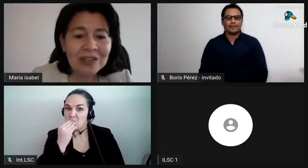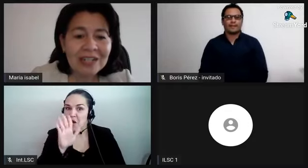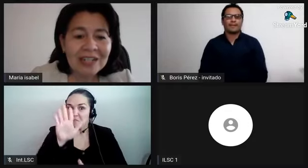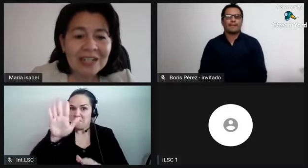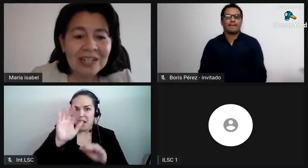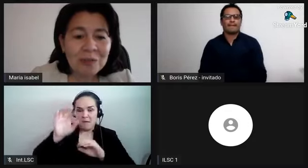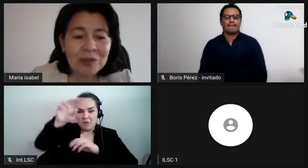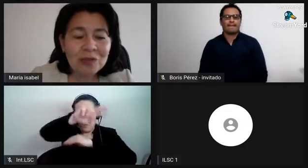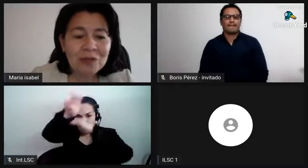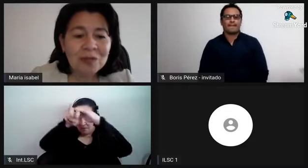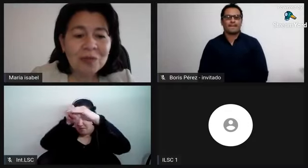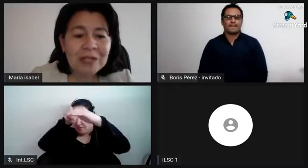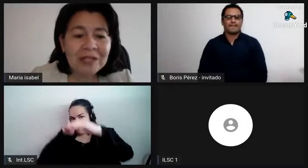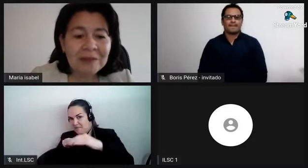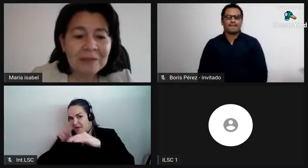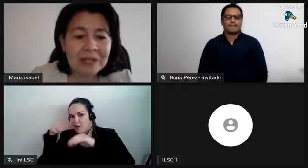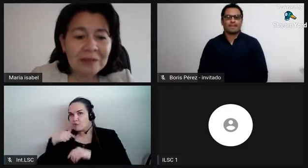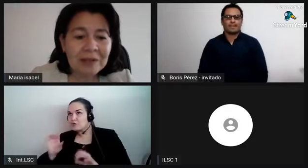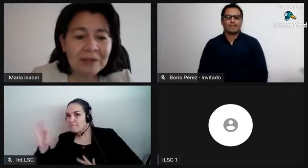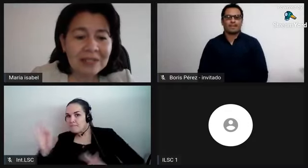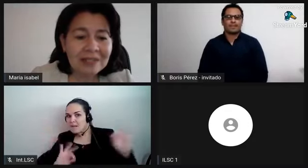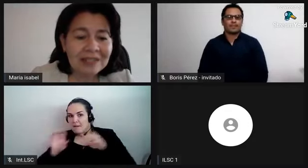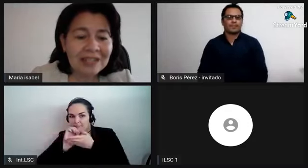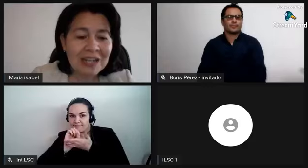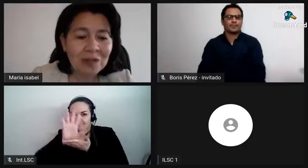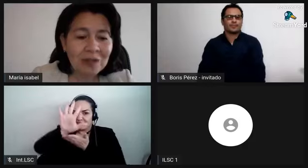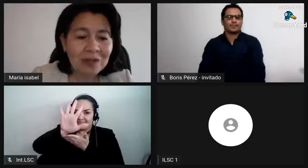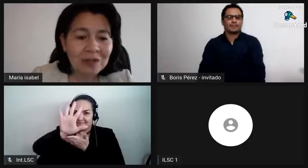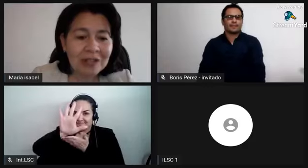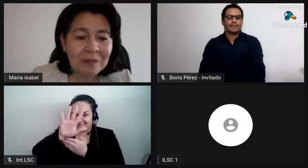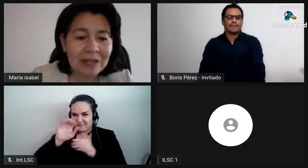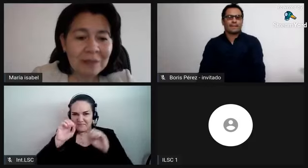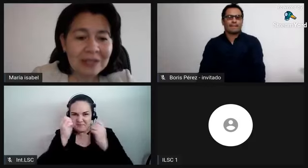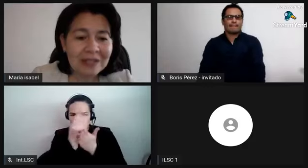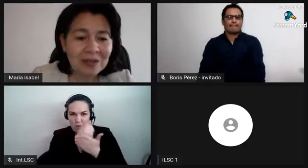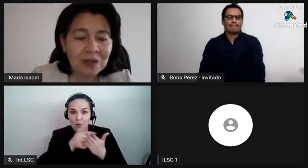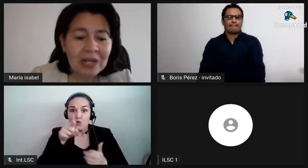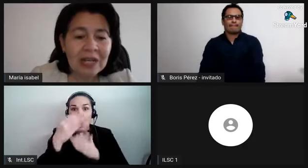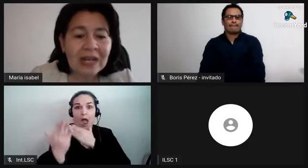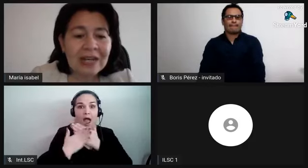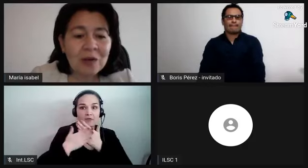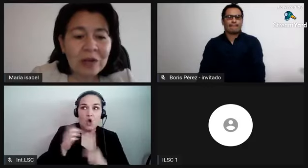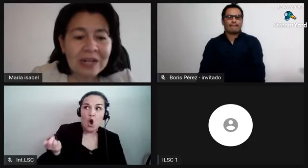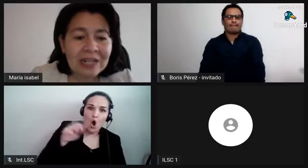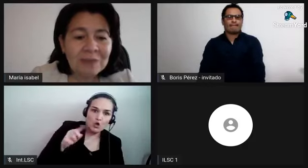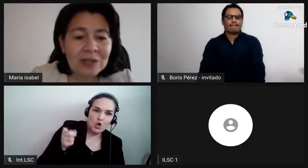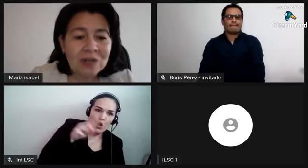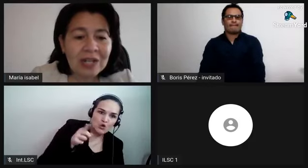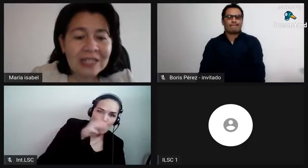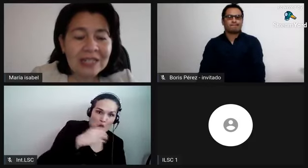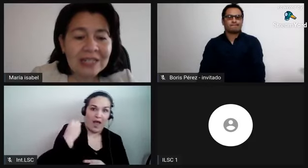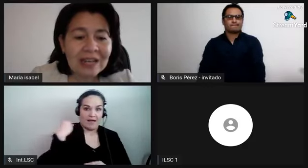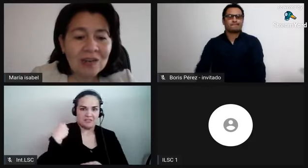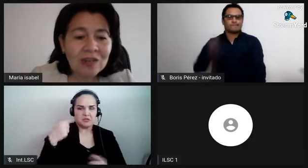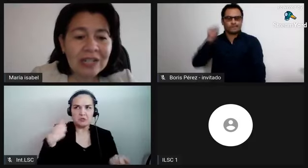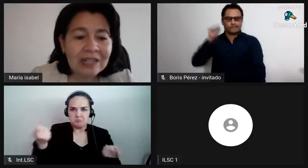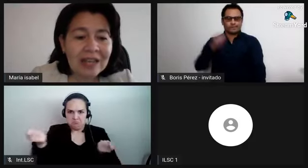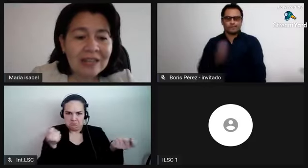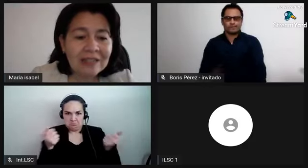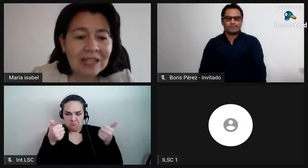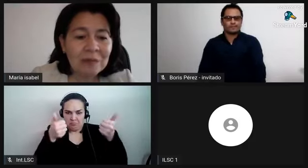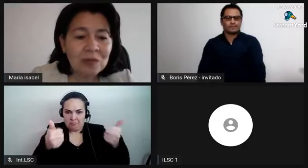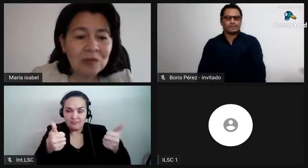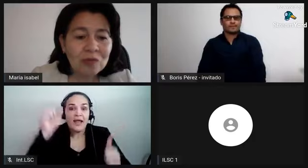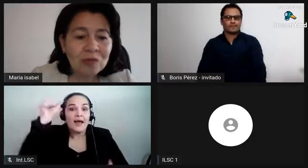presentación tú me vas diciendo cuando te las vaya a pasar recuerde las personas que están